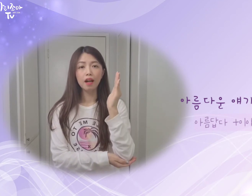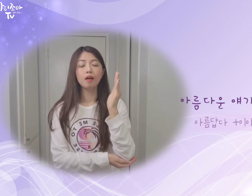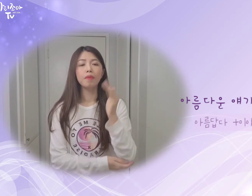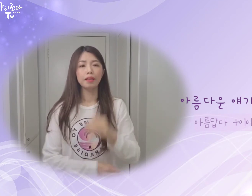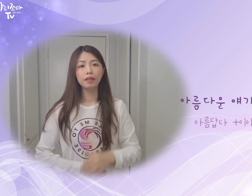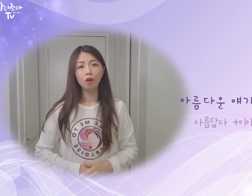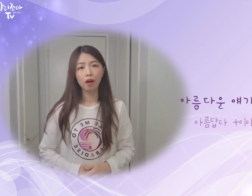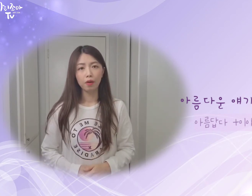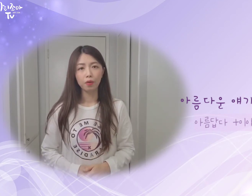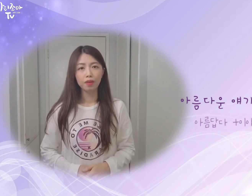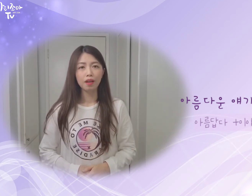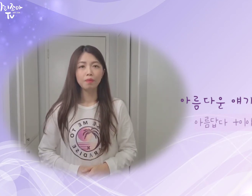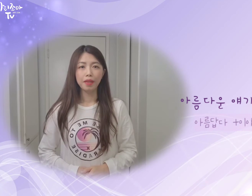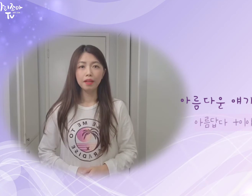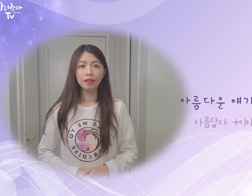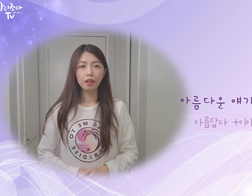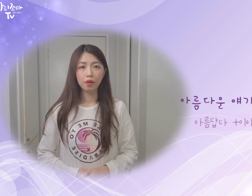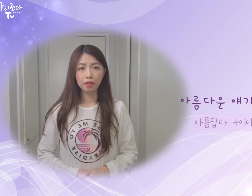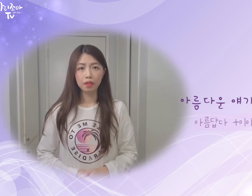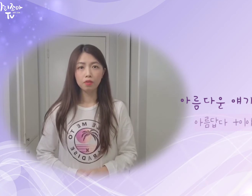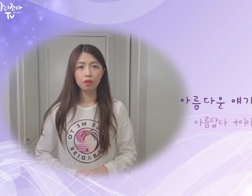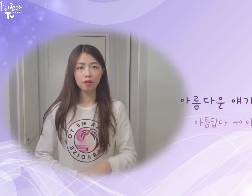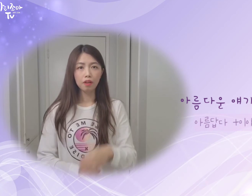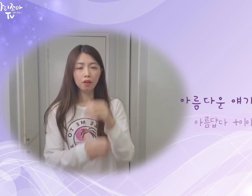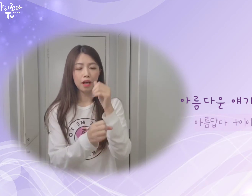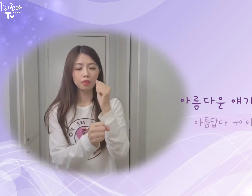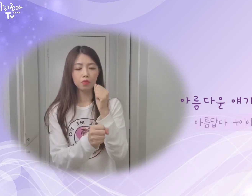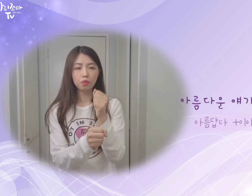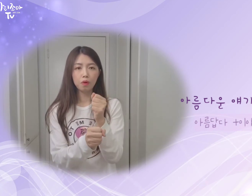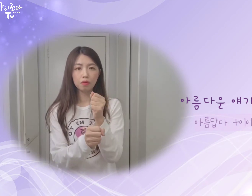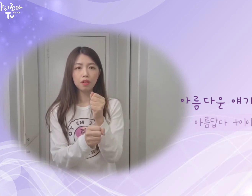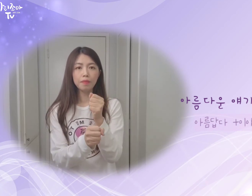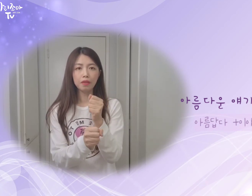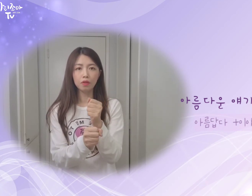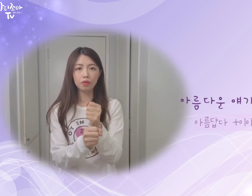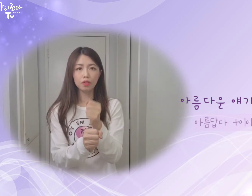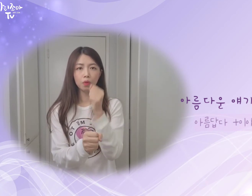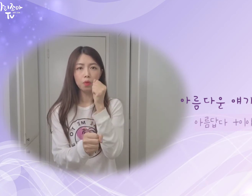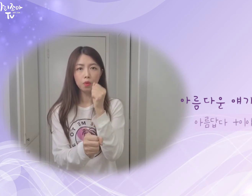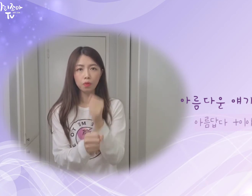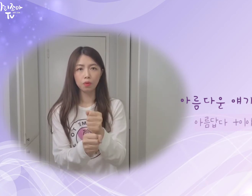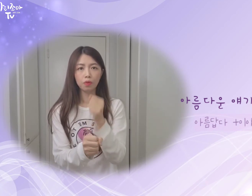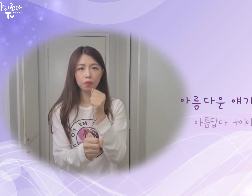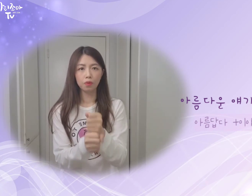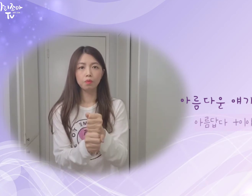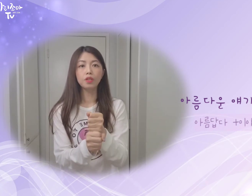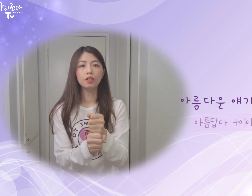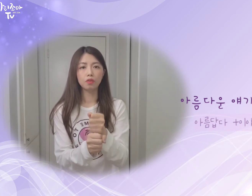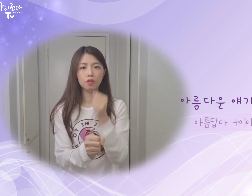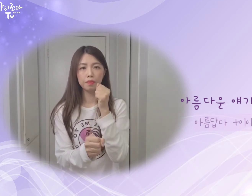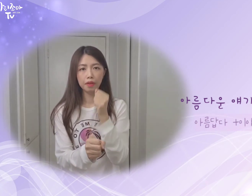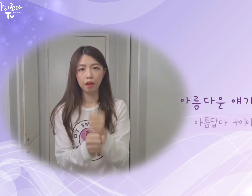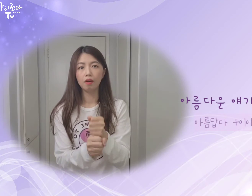만들어가요. 만들다. 한 뜻의 수어는요. 양손 주먹을 만들어 주시고 부딪혀 주시면 돼요.